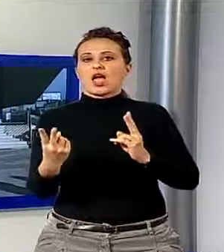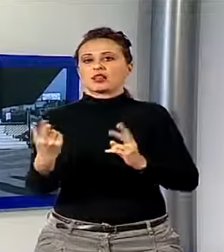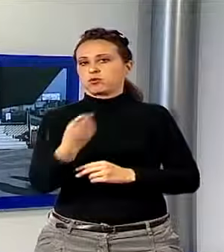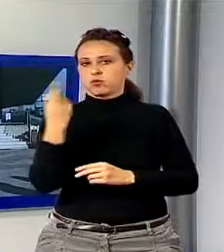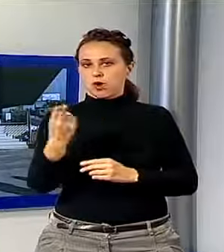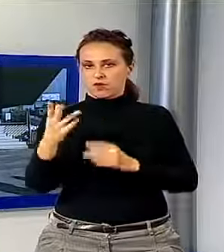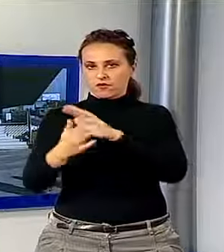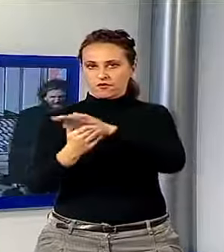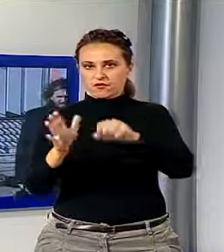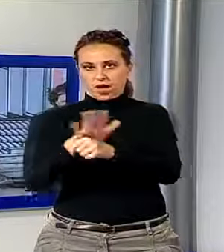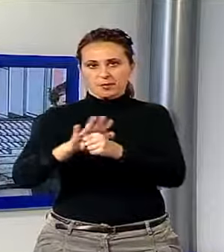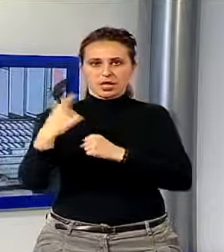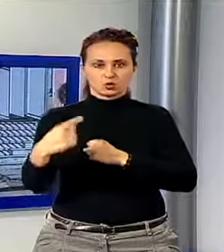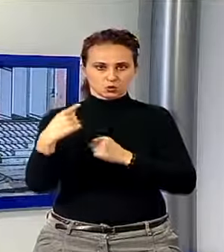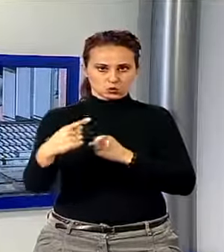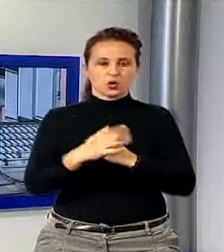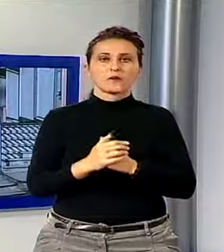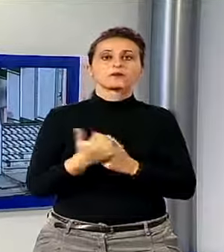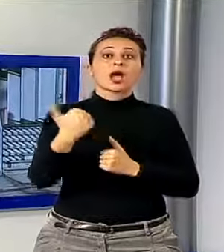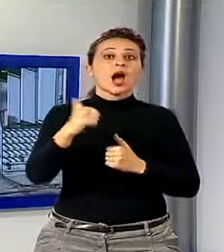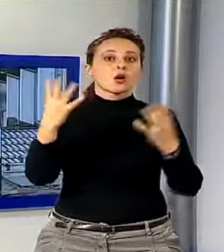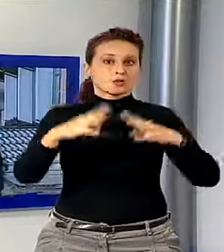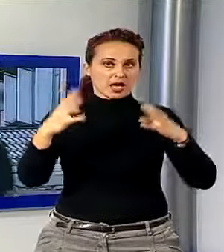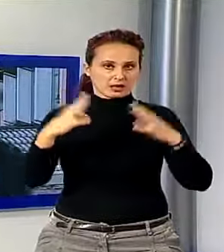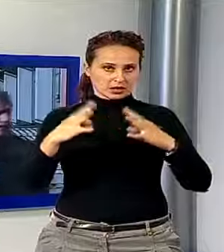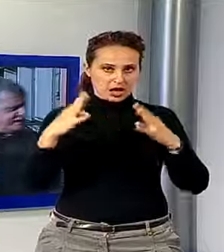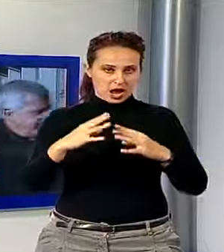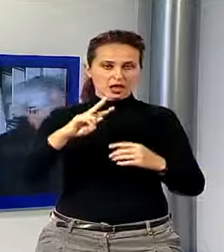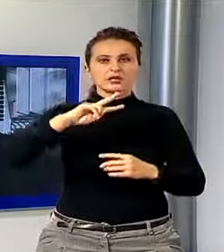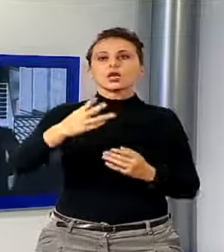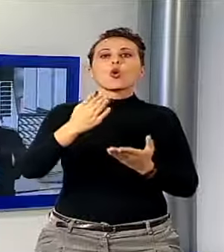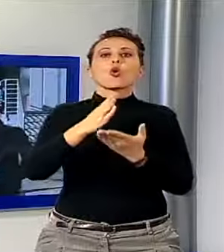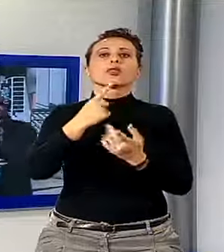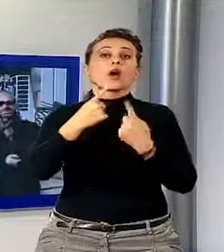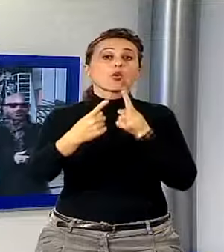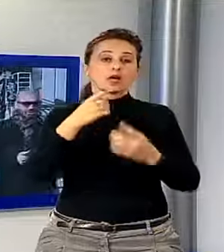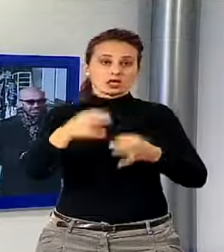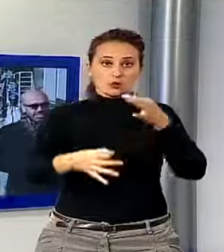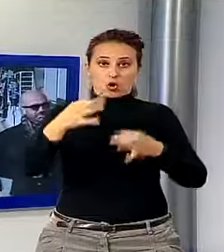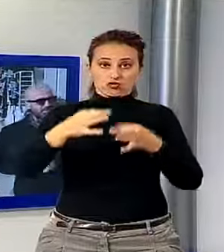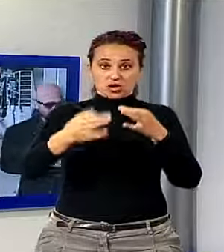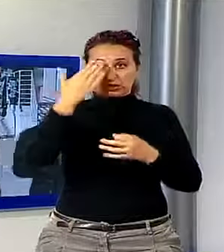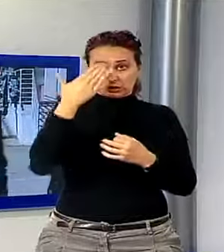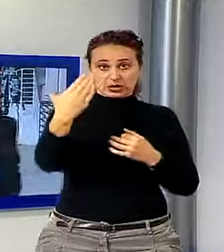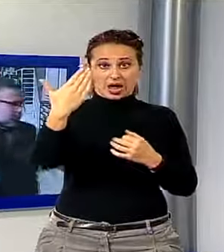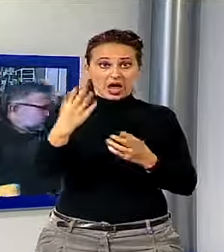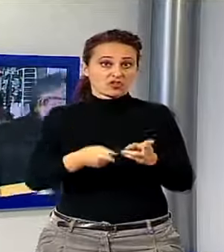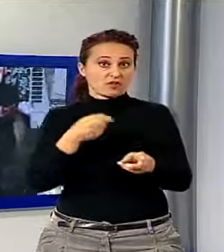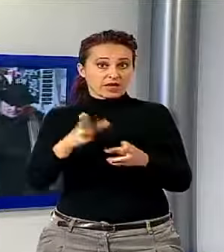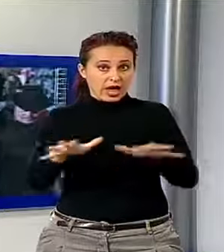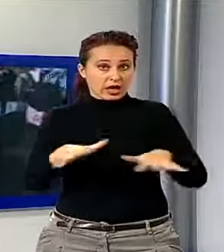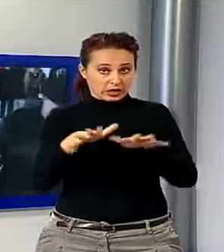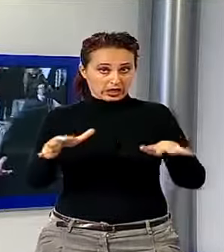battaglia sull'individuazione delle parti civili a tenere banco nella seconda udienza del processo per il disastro ferroviario di